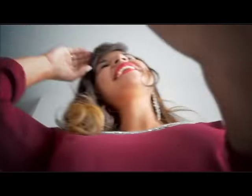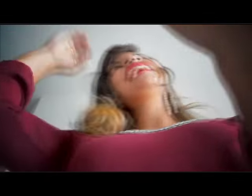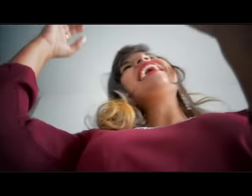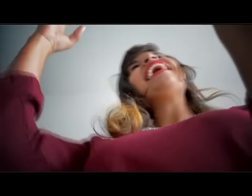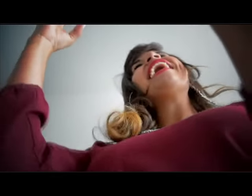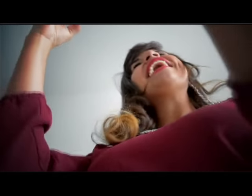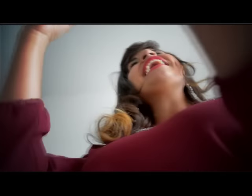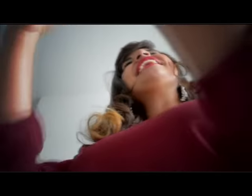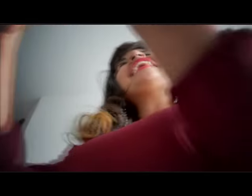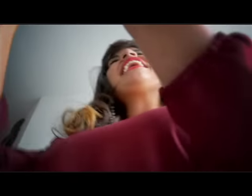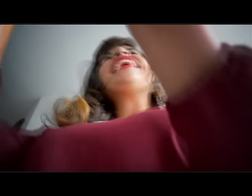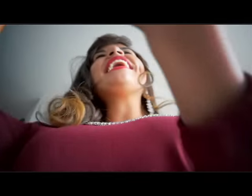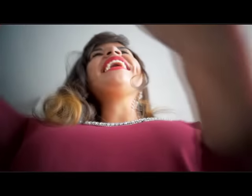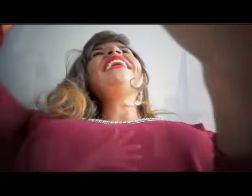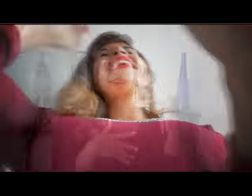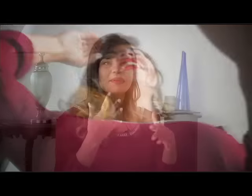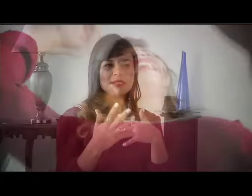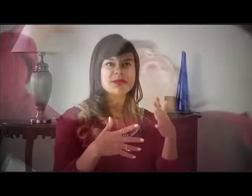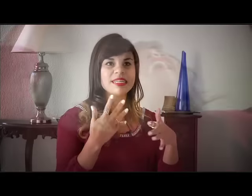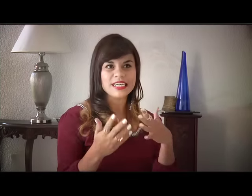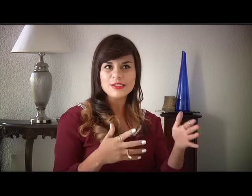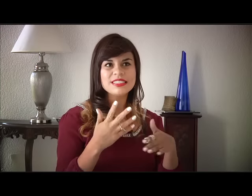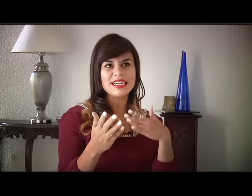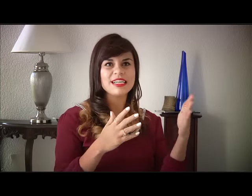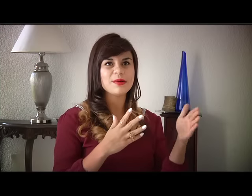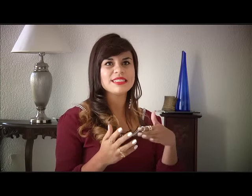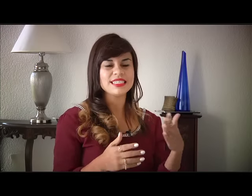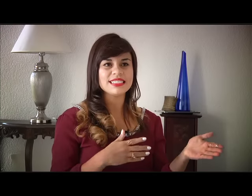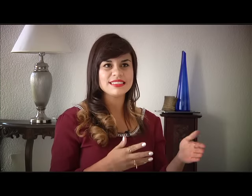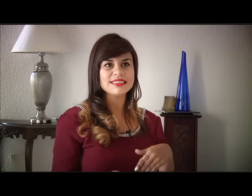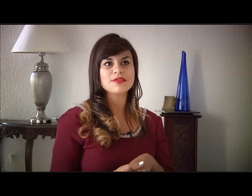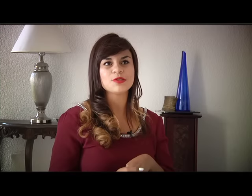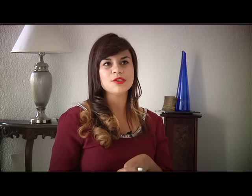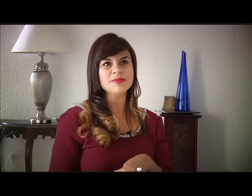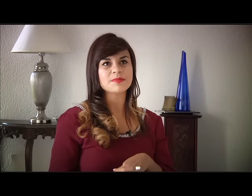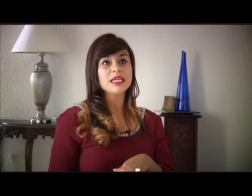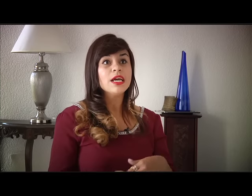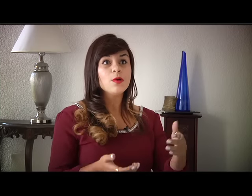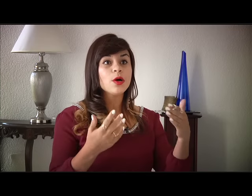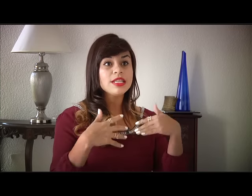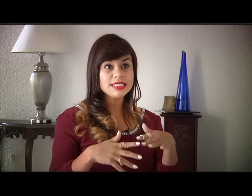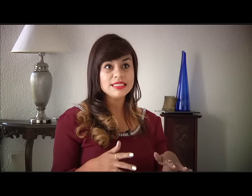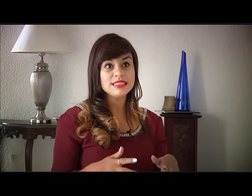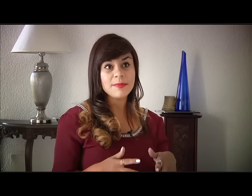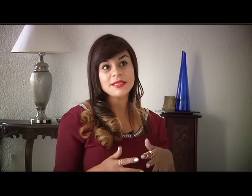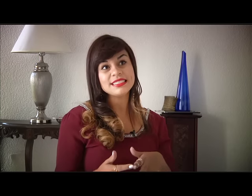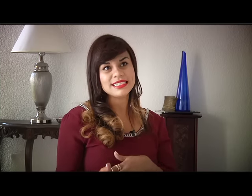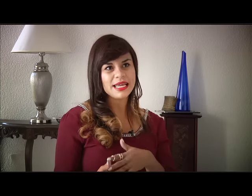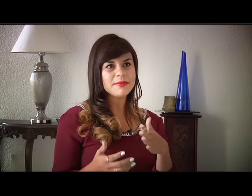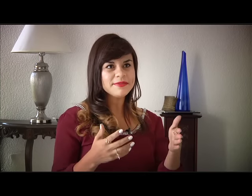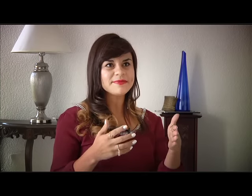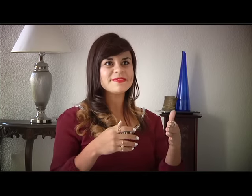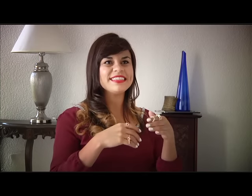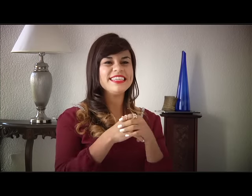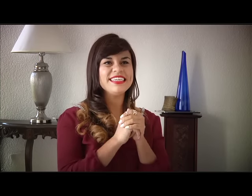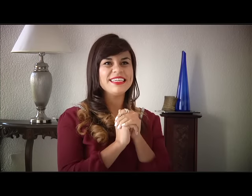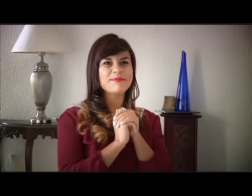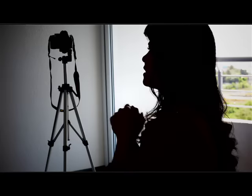cristianas. Empecé yo a grabar mis videos de la lengua de señas en esta institución, luego decidí independizarme y pues